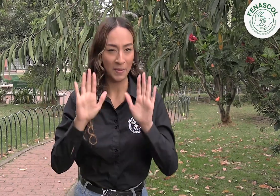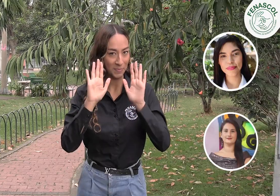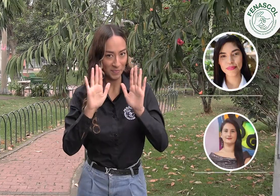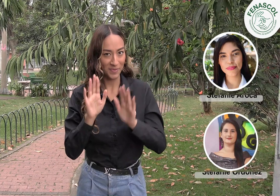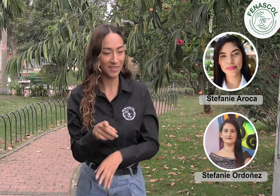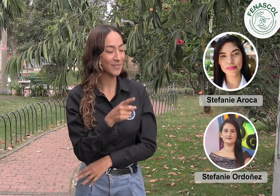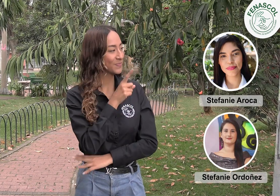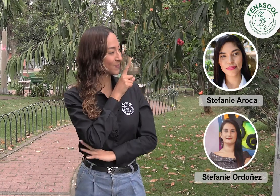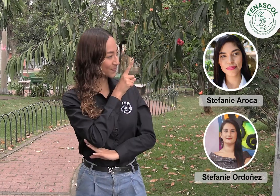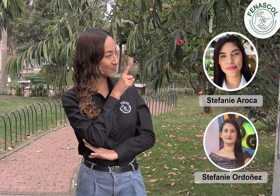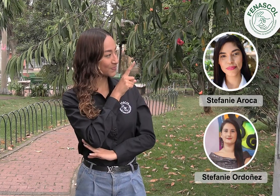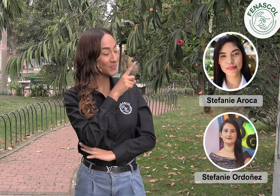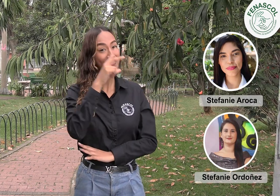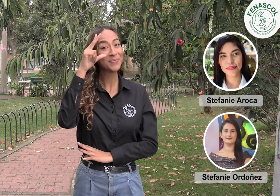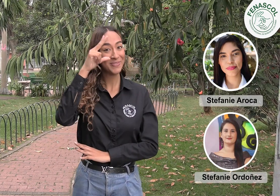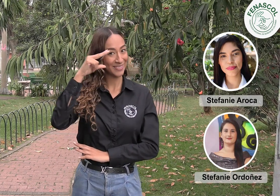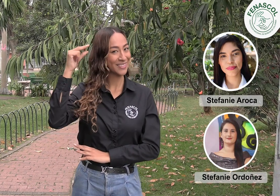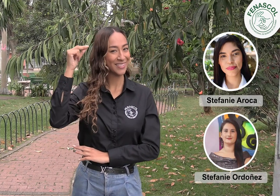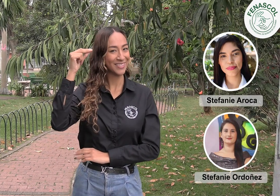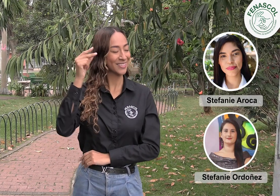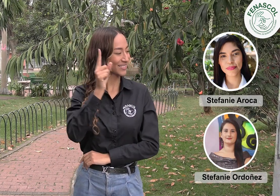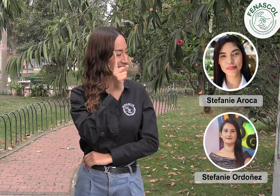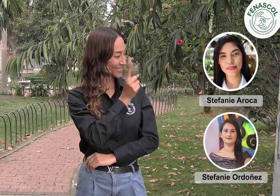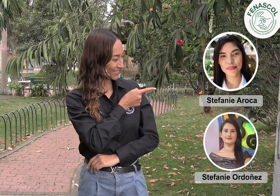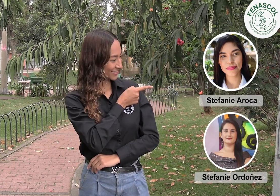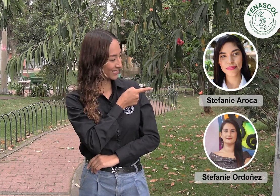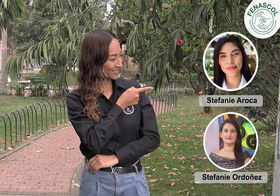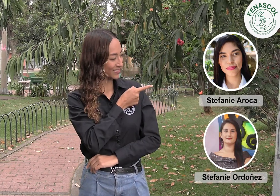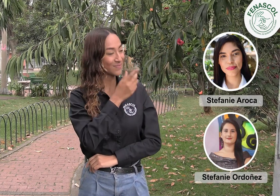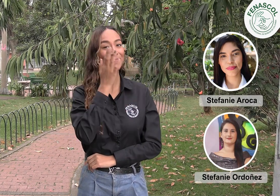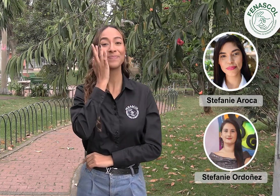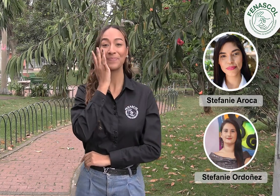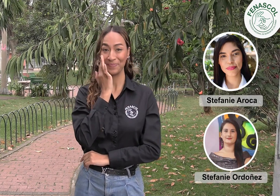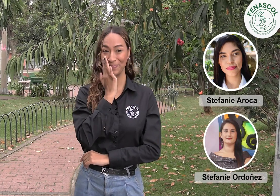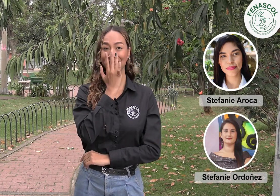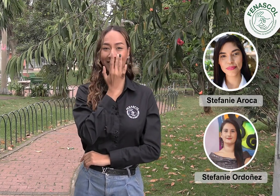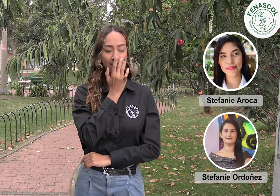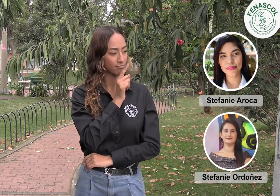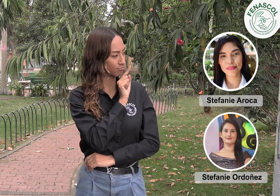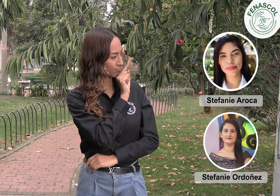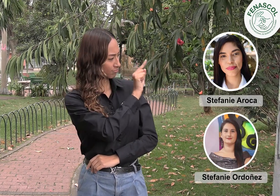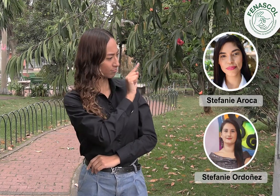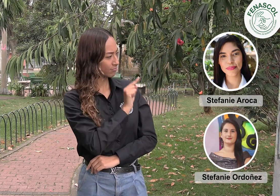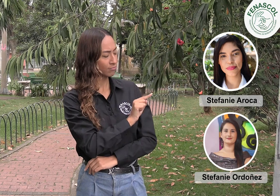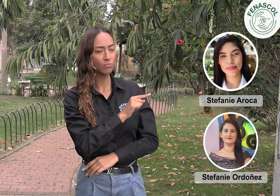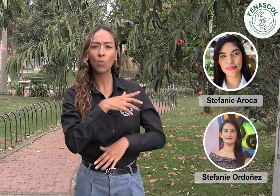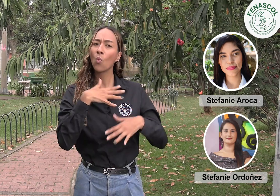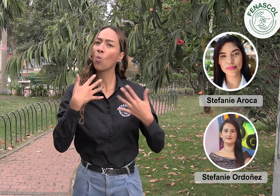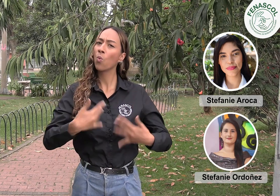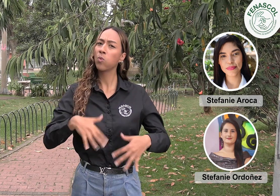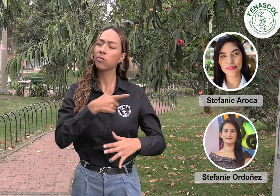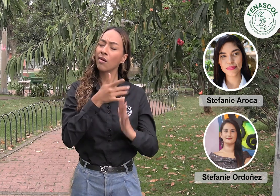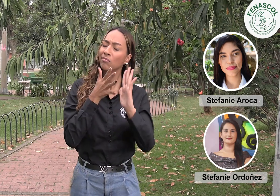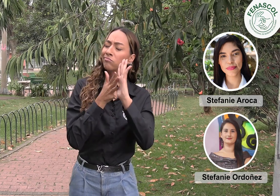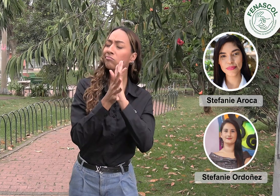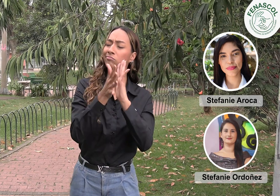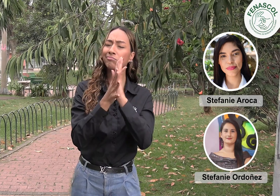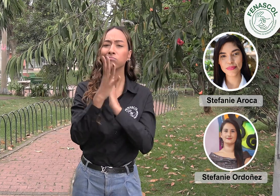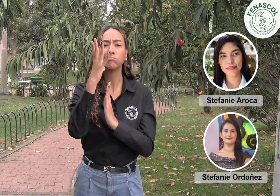Observen, ella es Estefany Aroca y ella es Estefany Ordóñez. Las dos nos